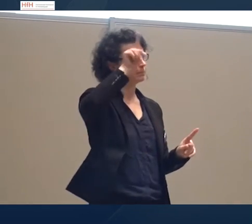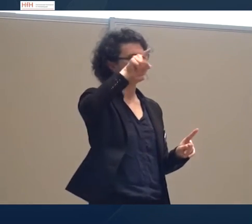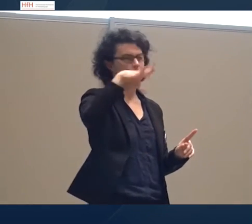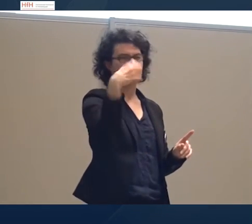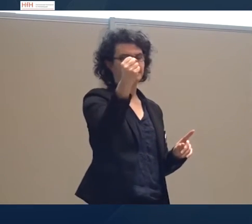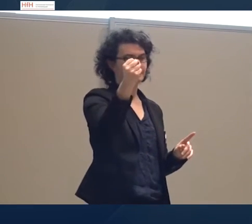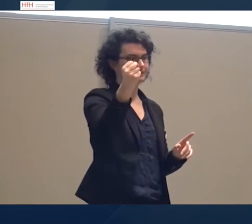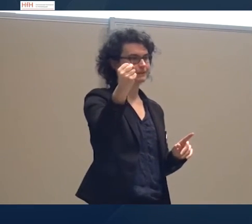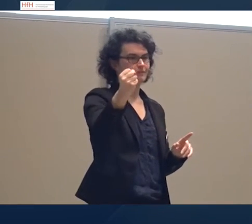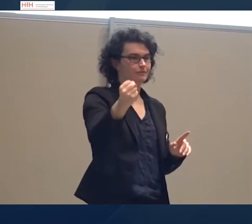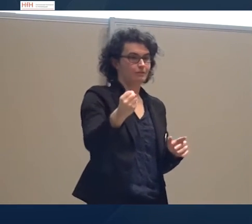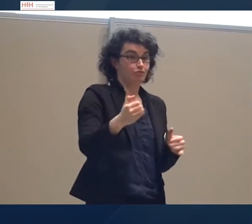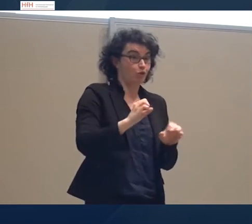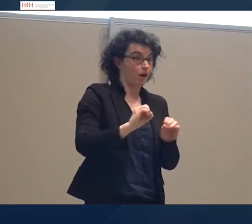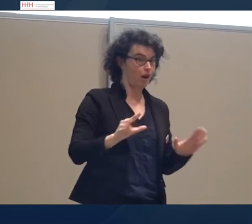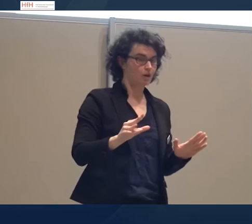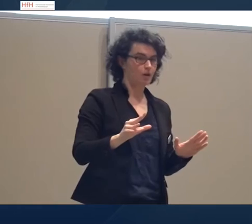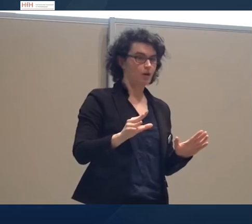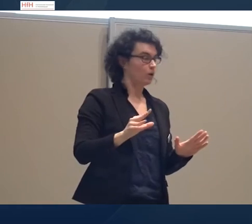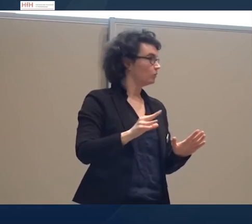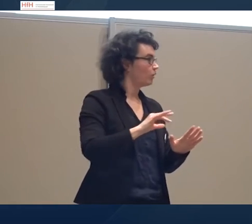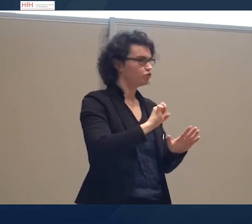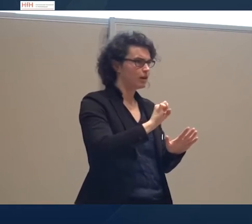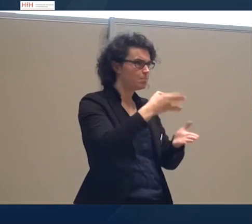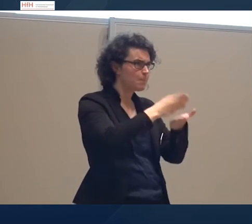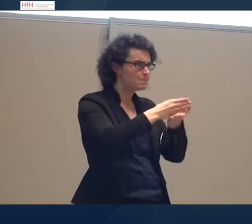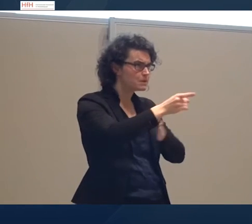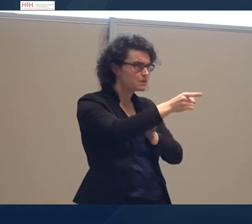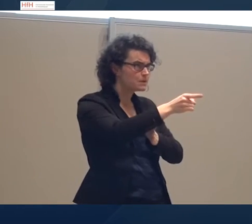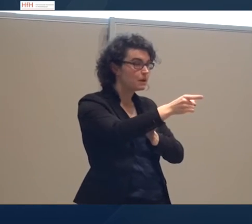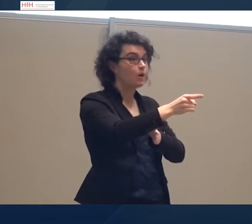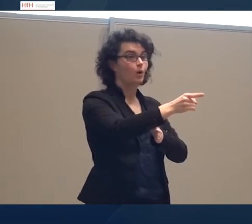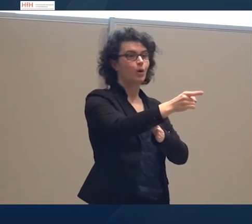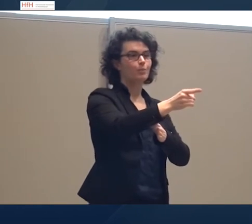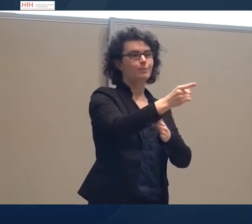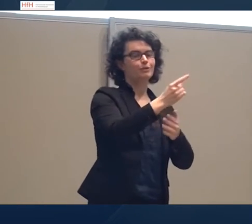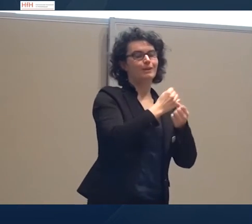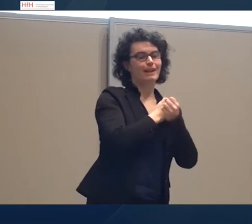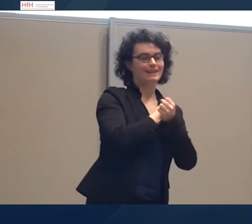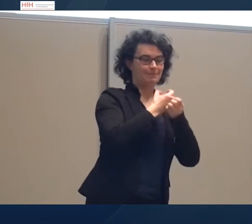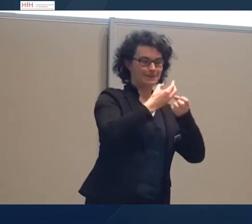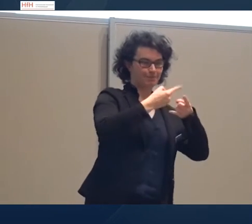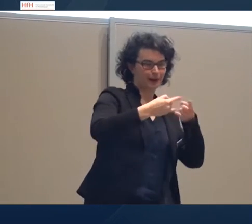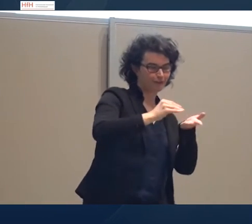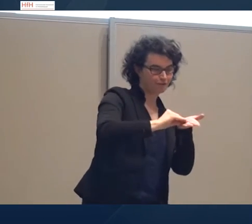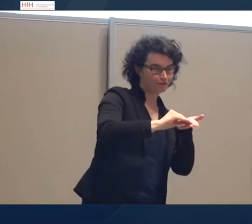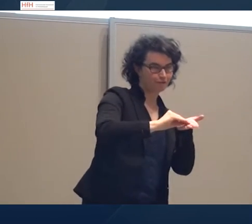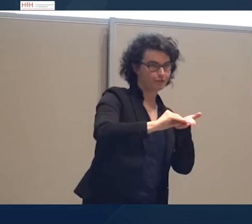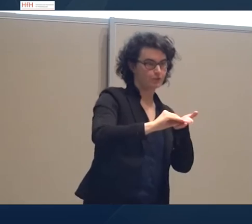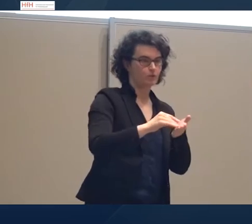Und wir können auch sehr schnell sagen, ob etwas ein Liebesbrief ist oder ein Protokoll oder ein